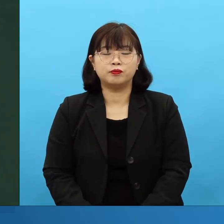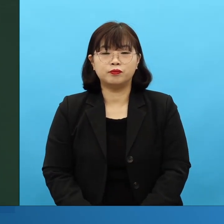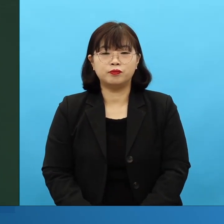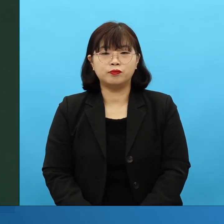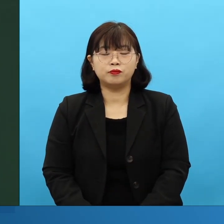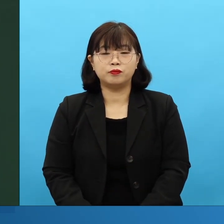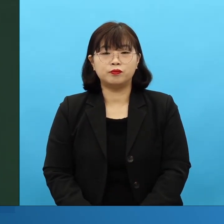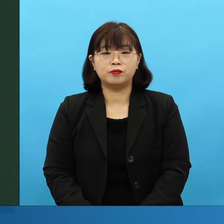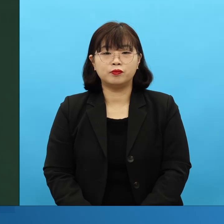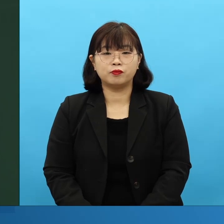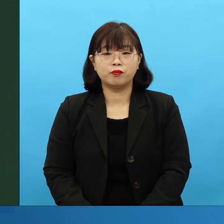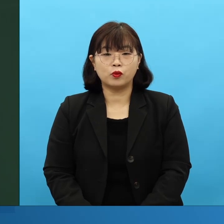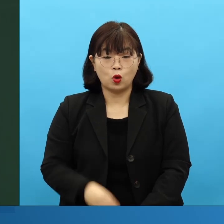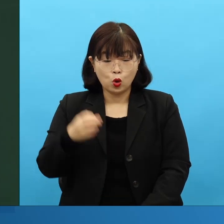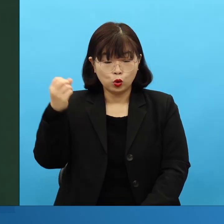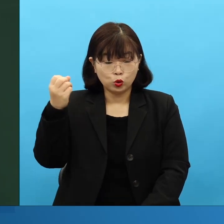곧대 곧대 수원, 이정표를 다 알린 겁니다.